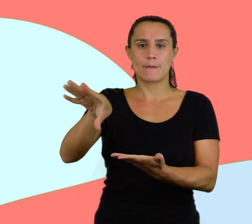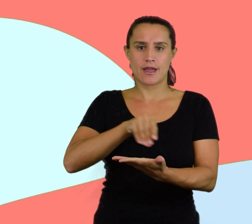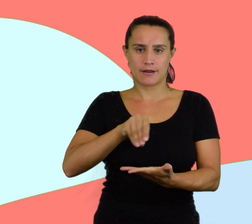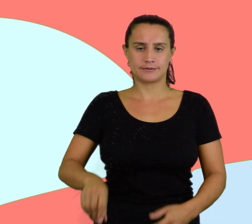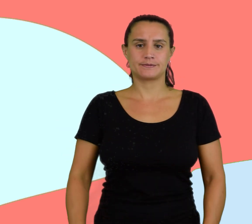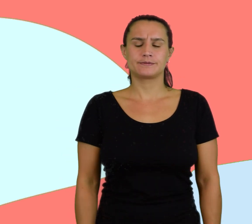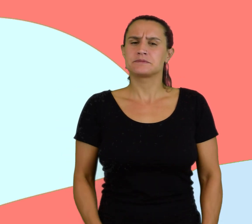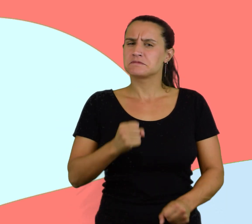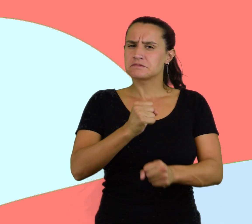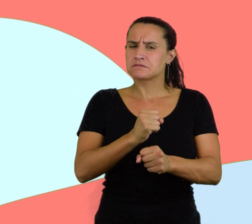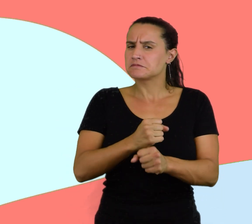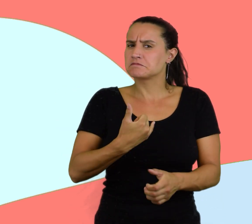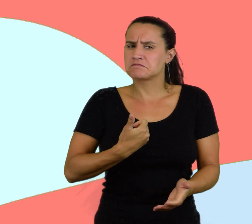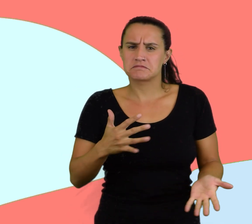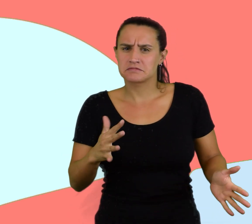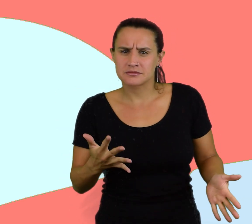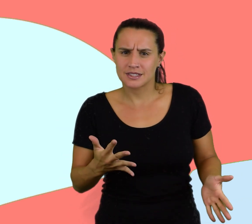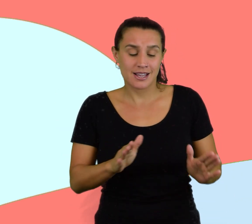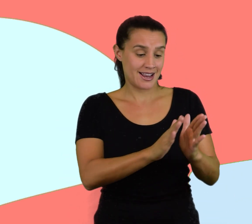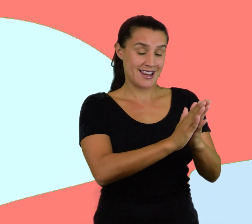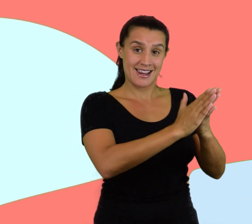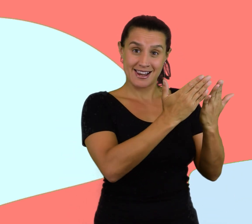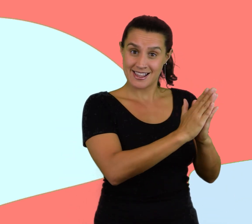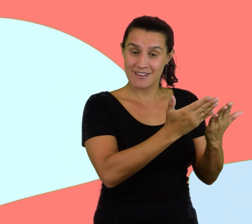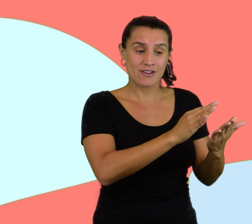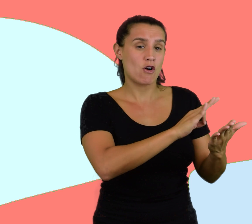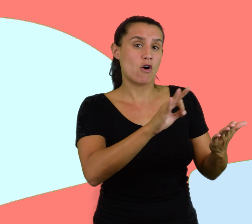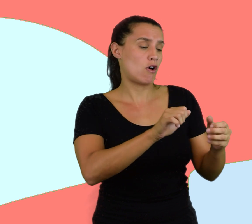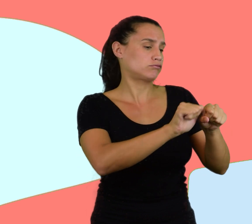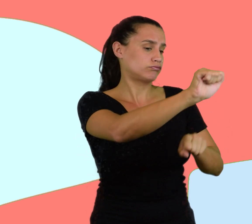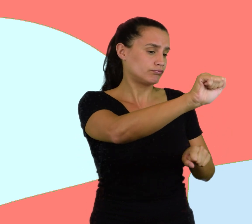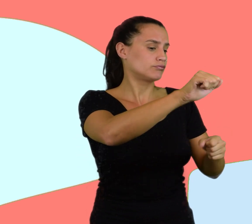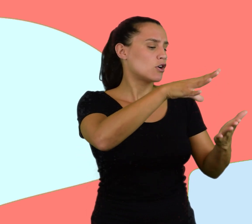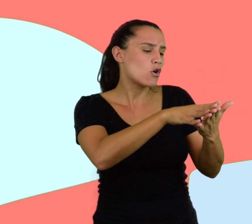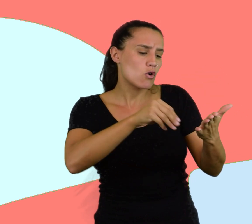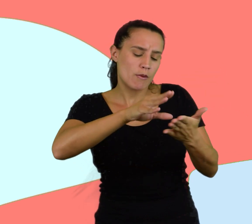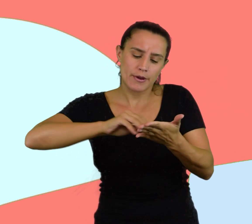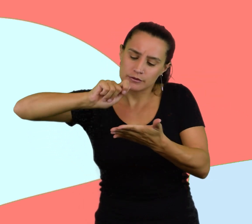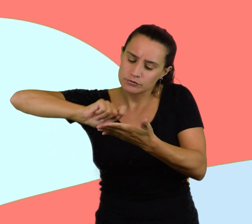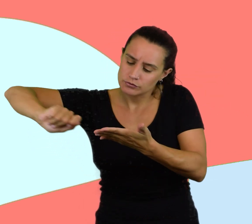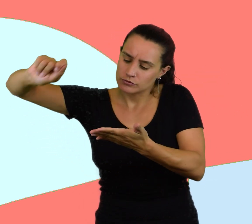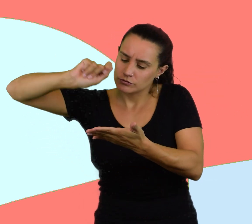Copista Este oficio consistía en reproducir o copiar libros a mano.